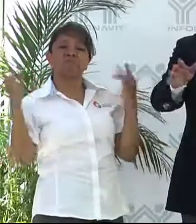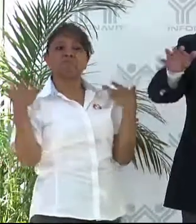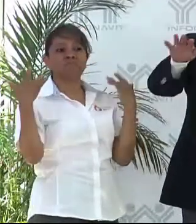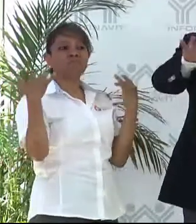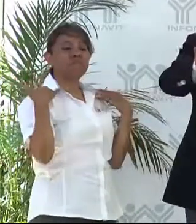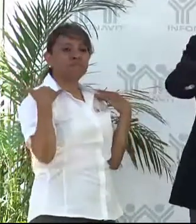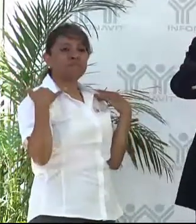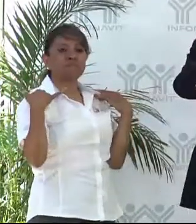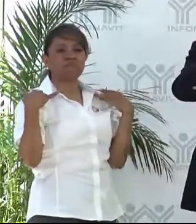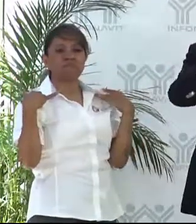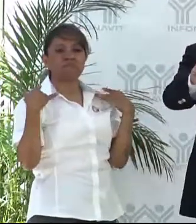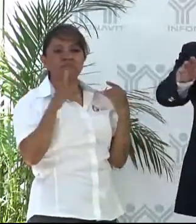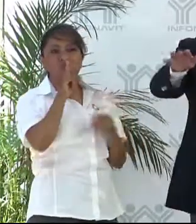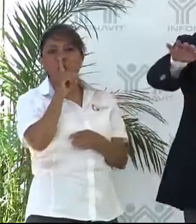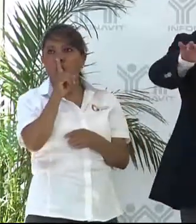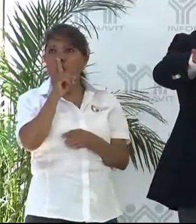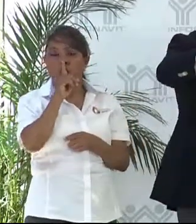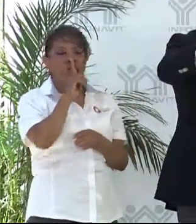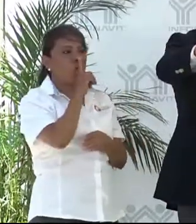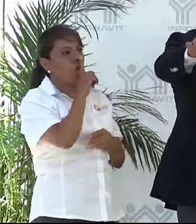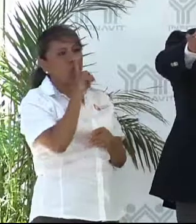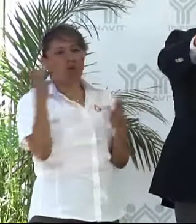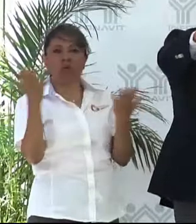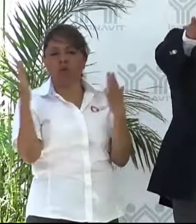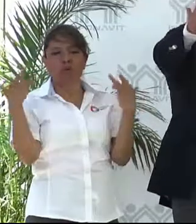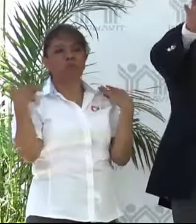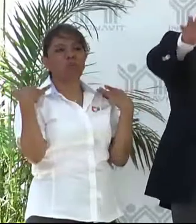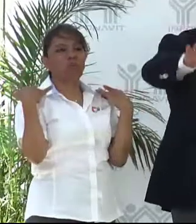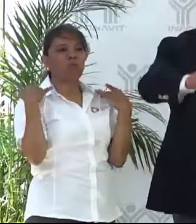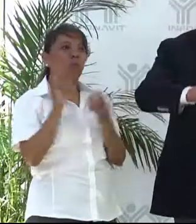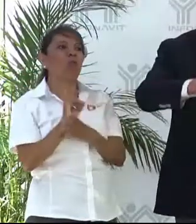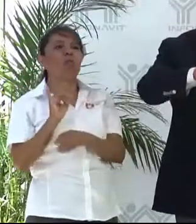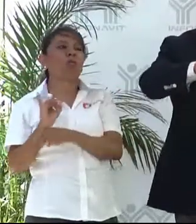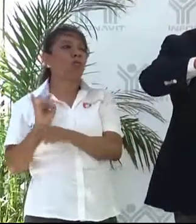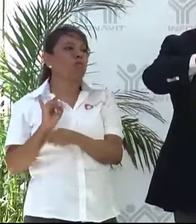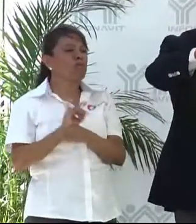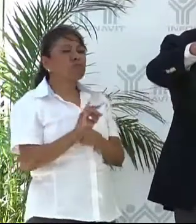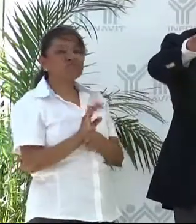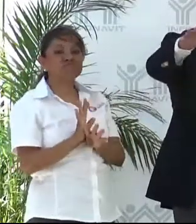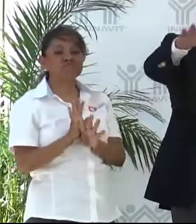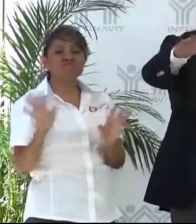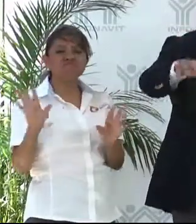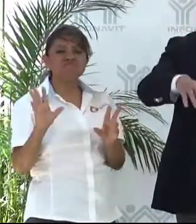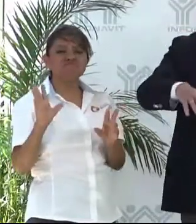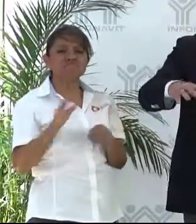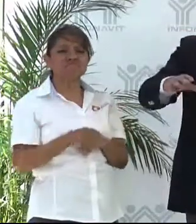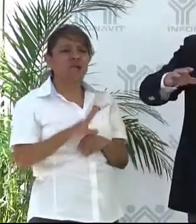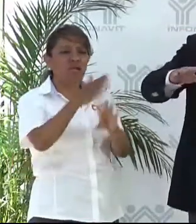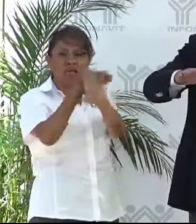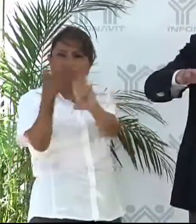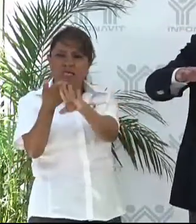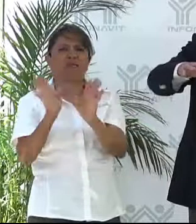yéndose como pescaditos con la corriente y salvando el periodo, no dejar a nadie lastimado